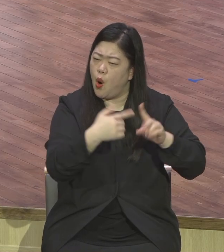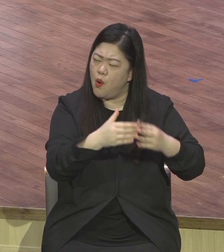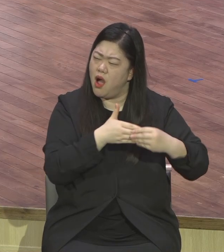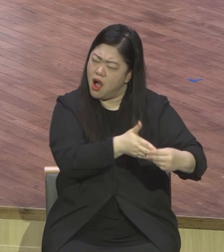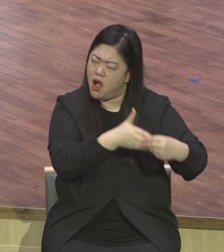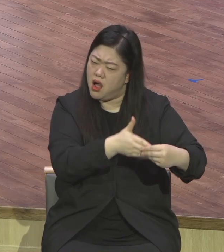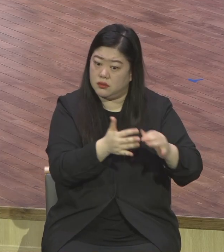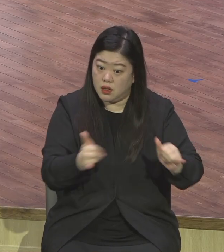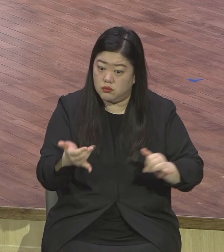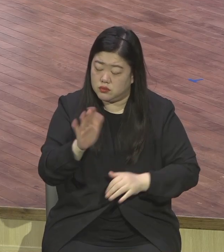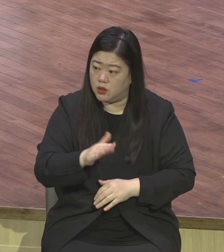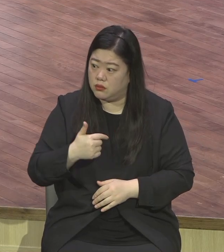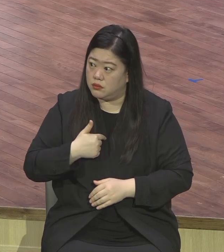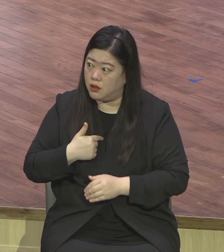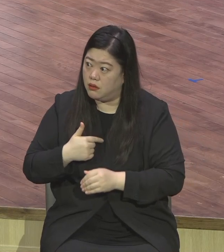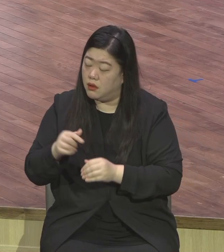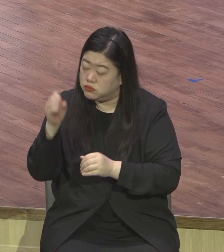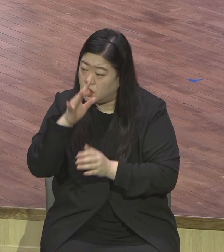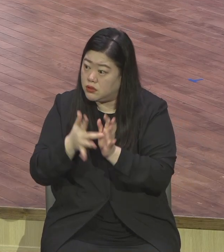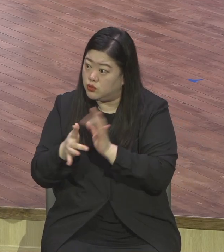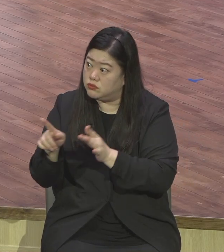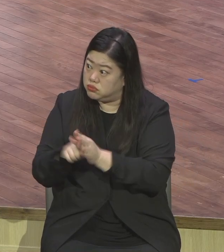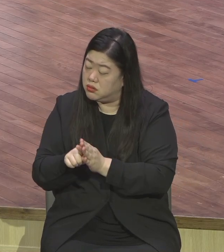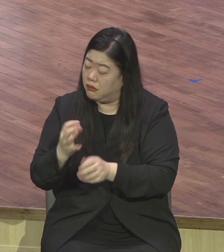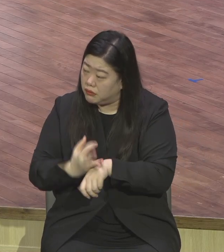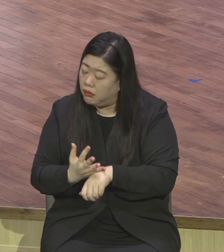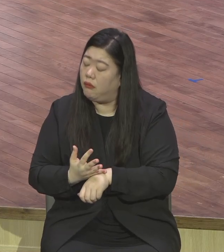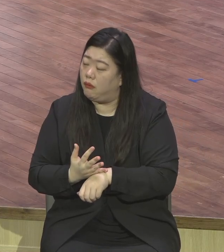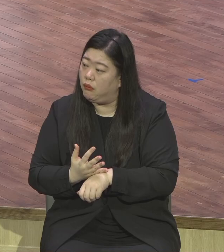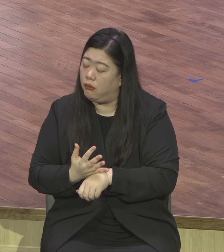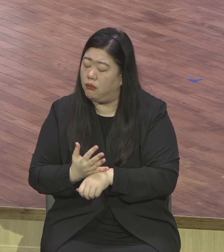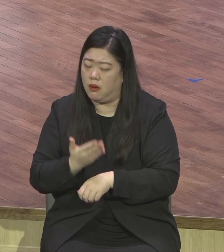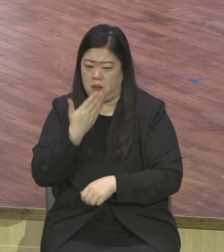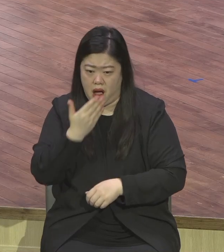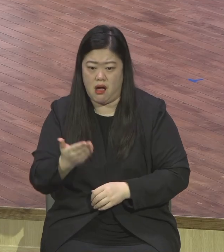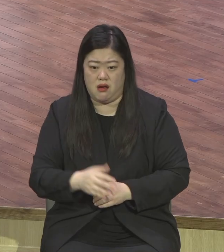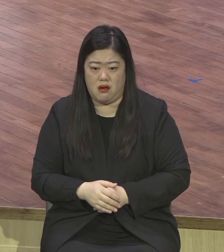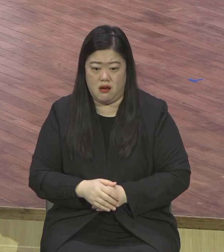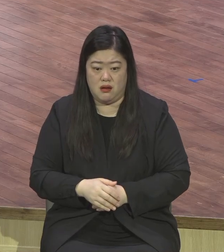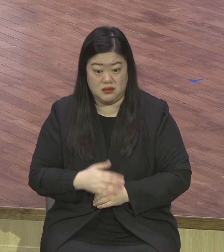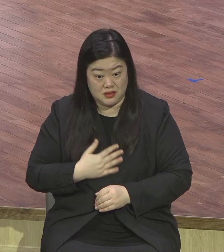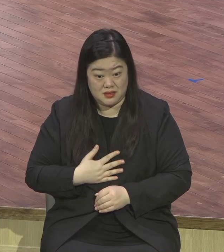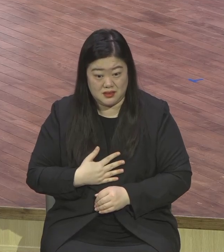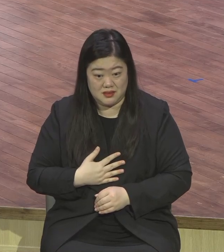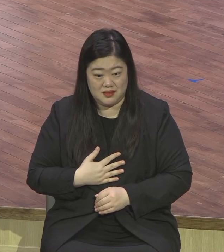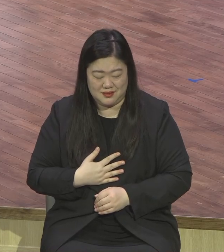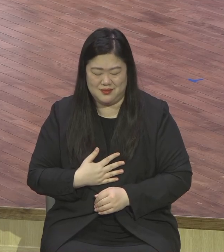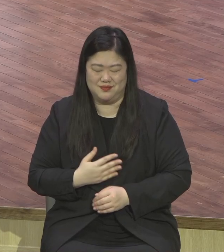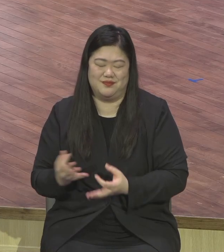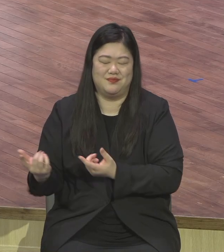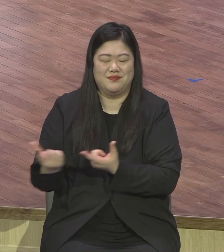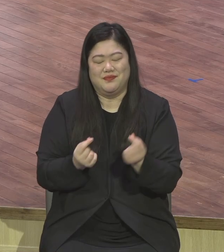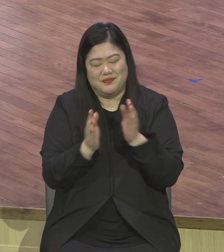선포하는 전도자들 다 되시기를 제모로 축복합니다 기도합시다 아버지 하나님 의원계 모든 성도들